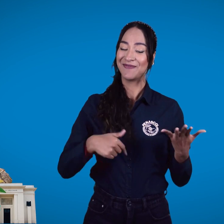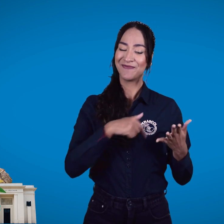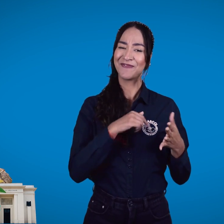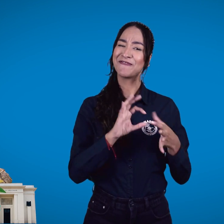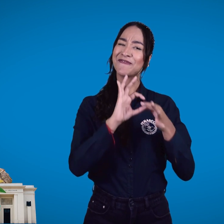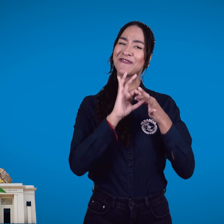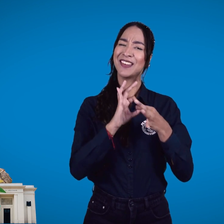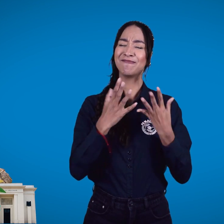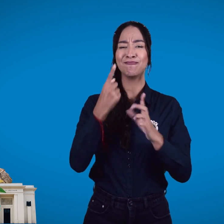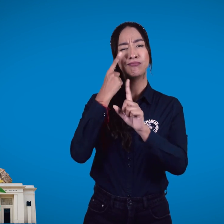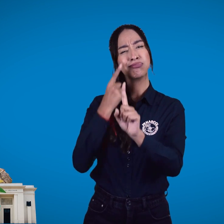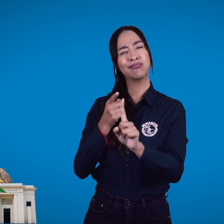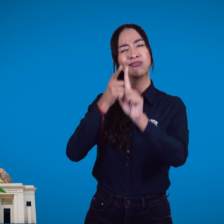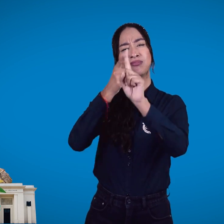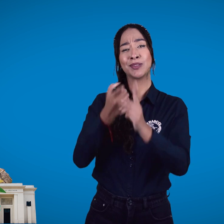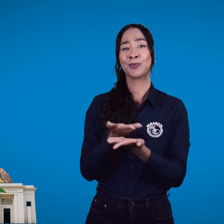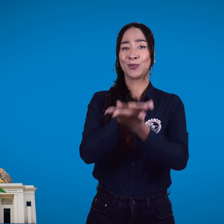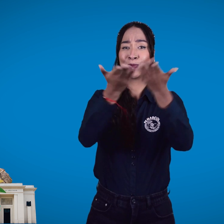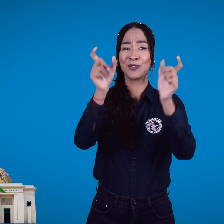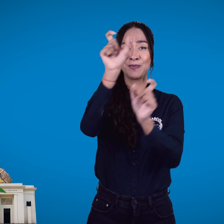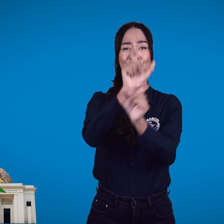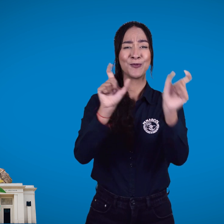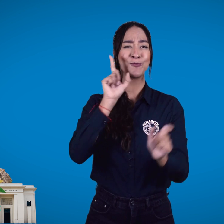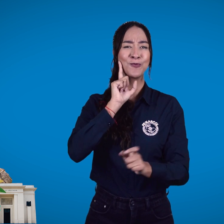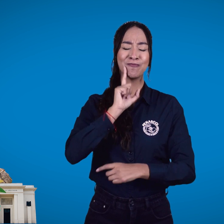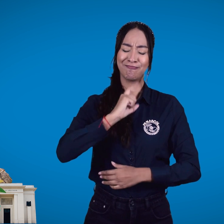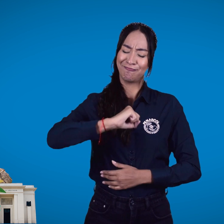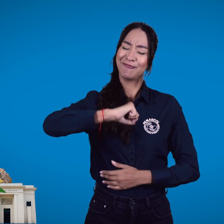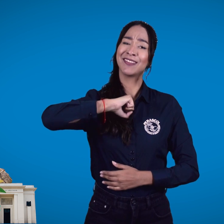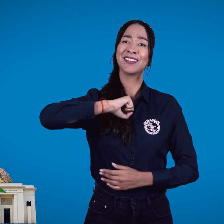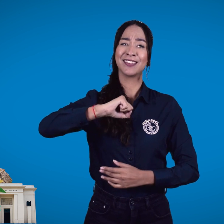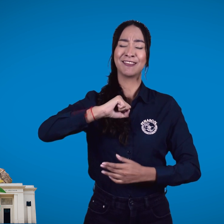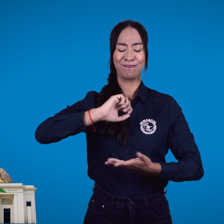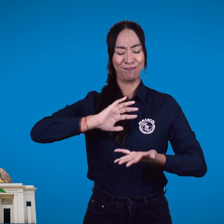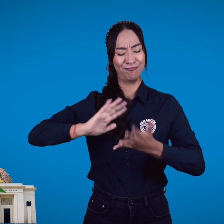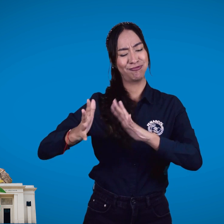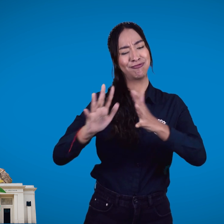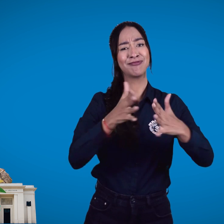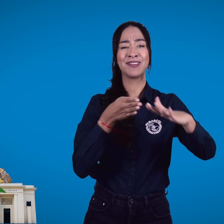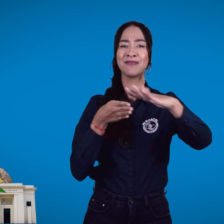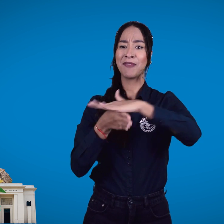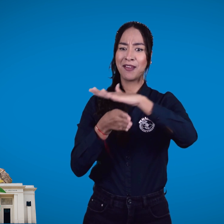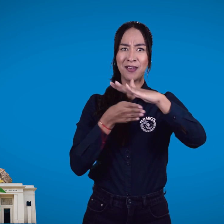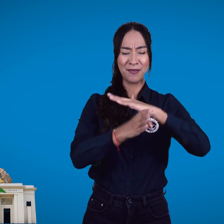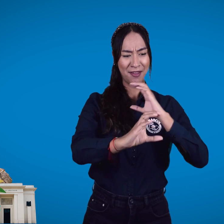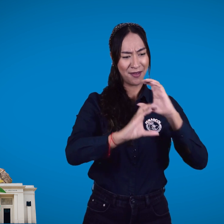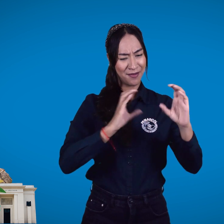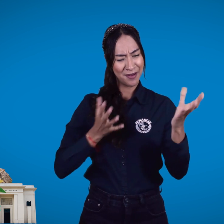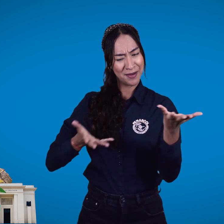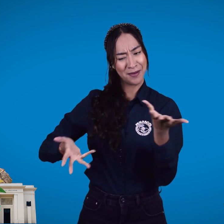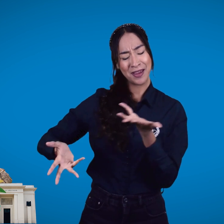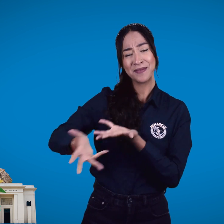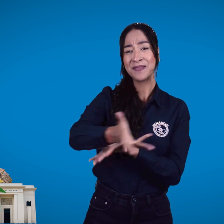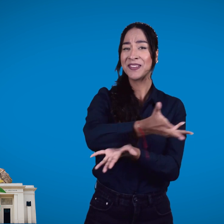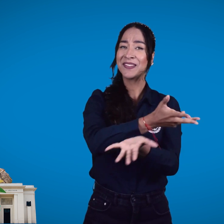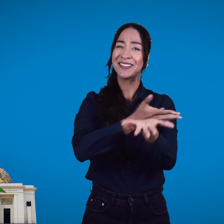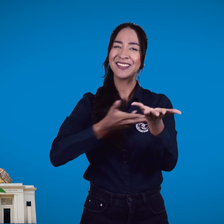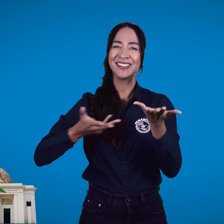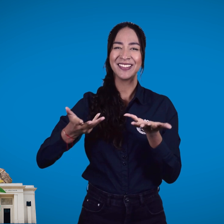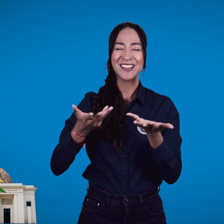¿Fenascol? Vela por el reconocimiento de la lengua de señas y con ello, la garantía de la comunicación y